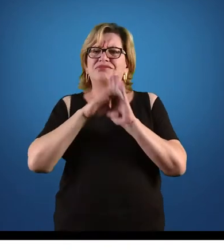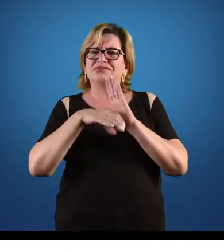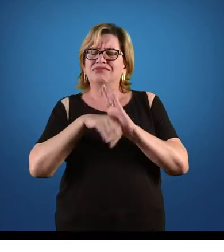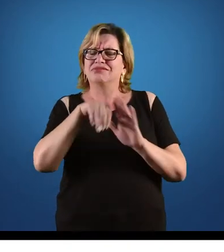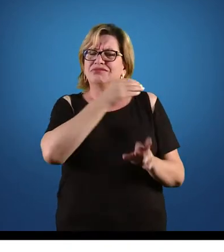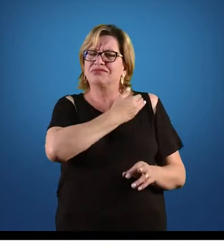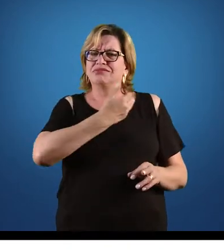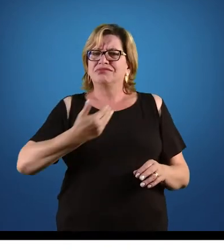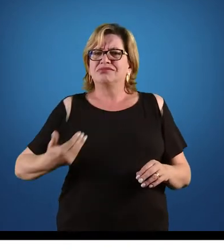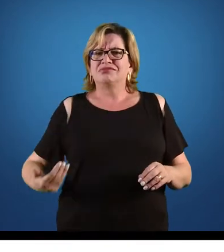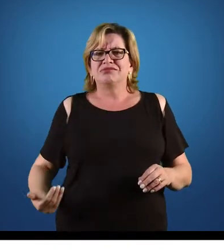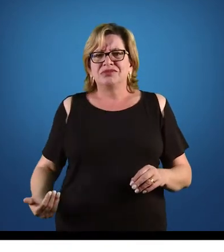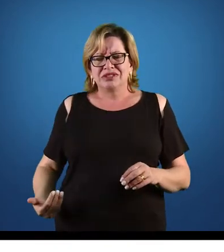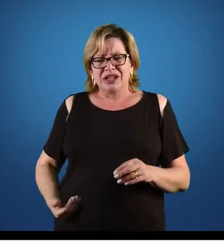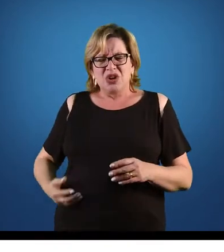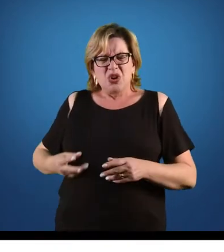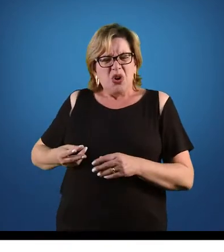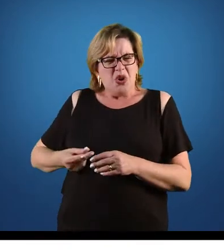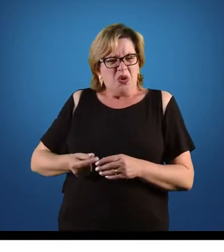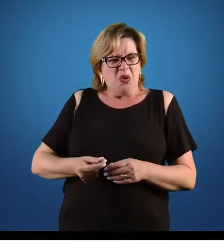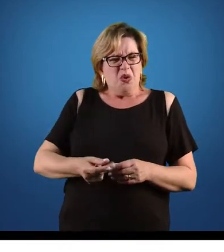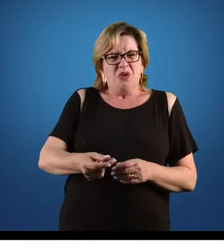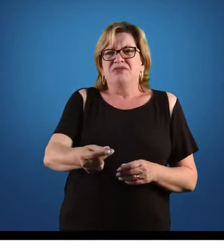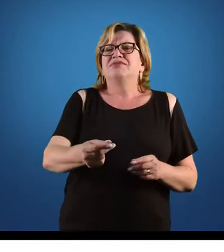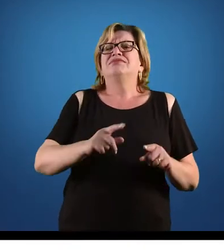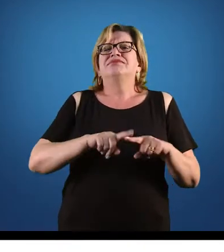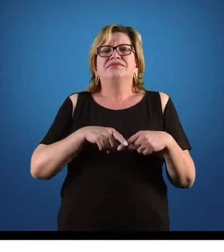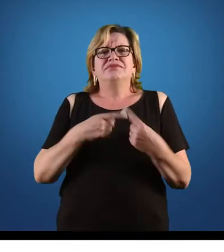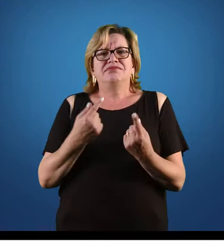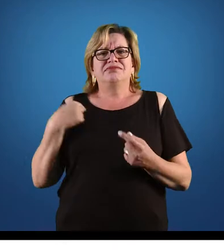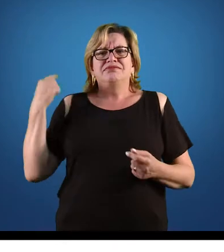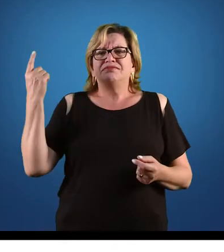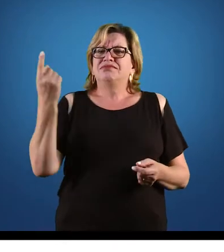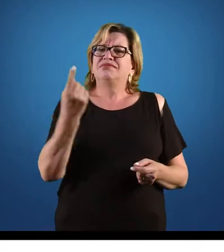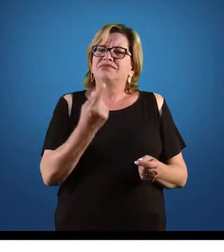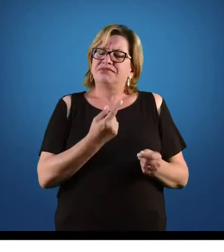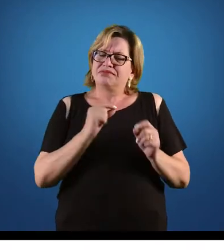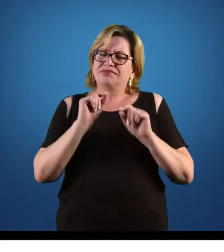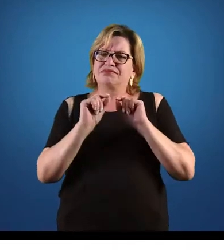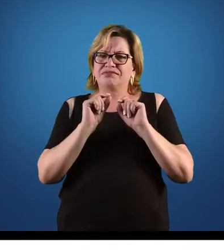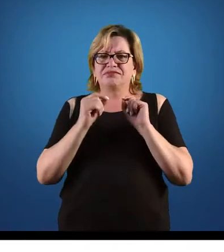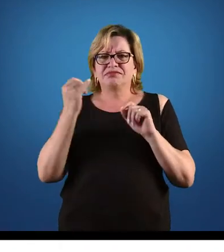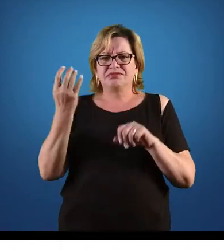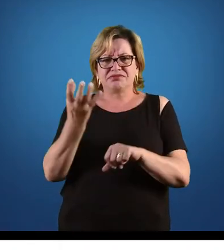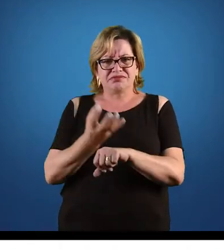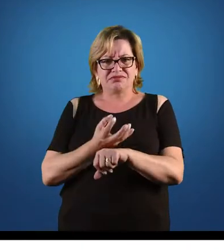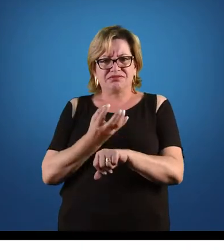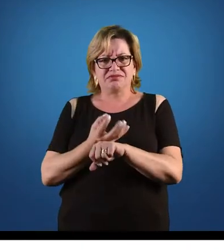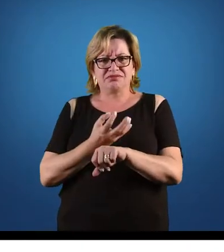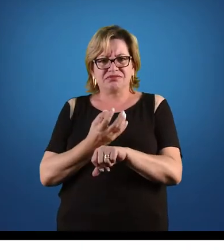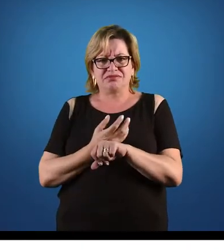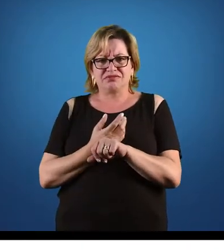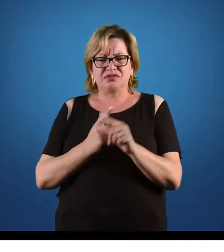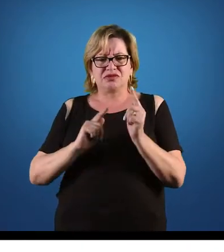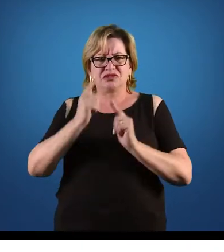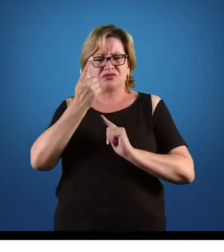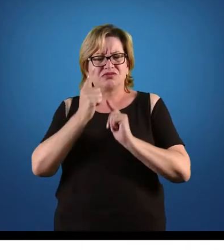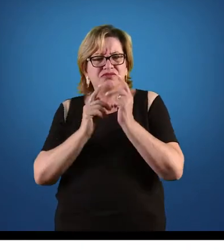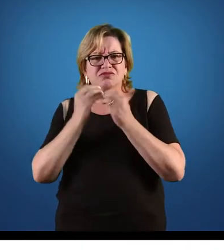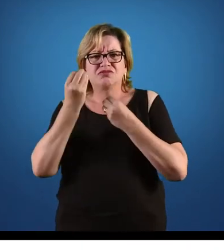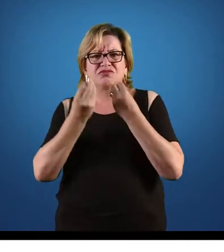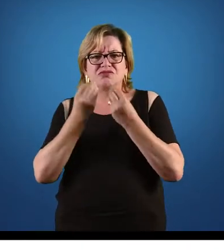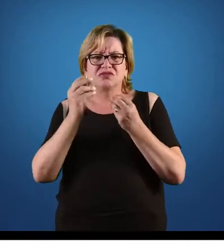vai longe. Mas, para nós aqui, nessa disciplina de gestão da regulação,